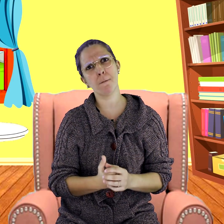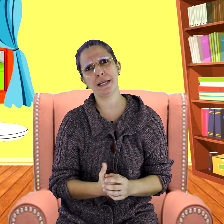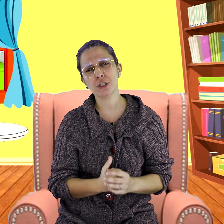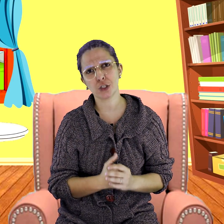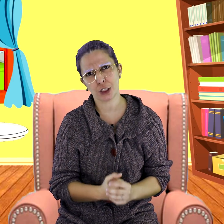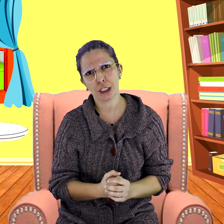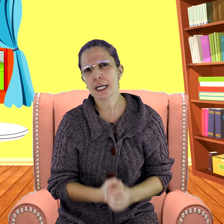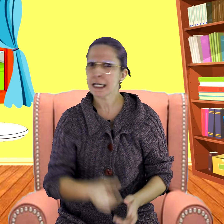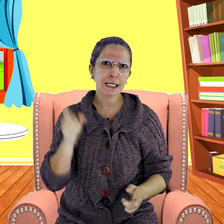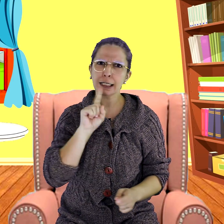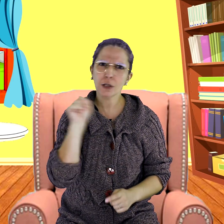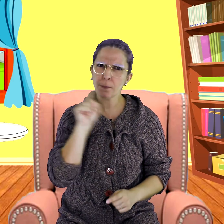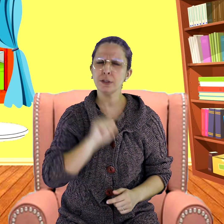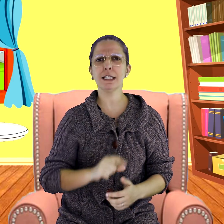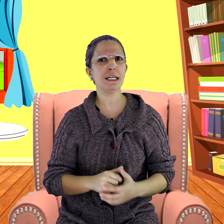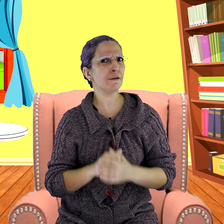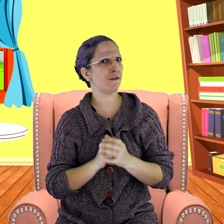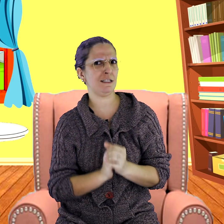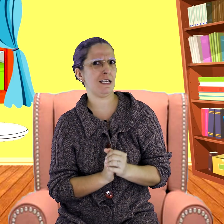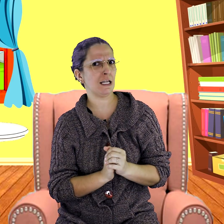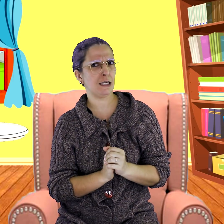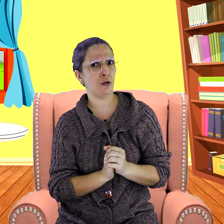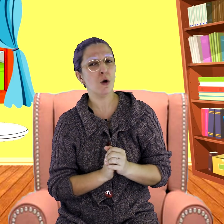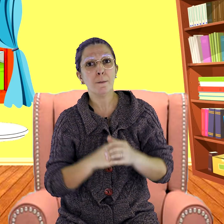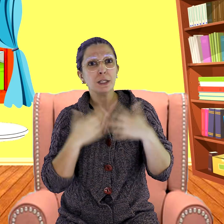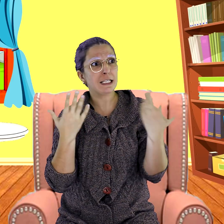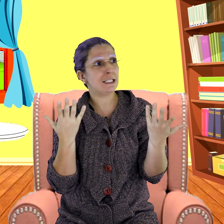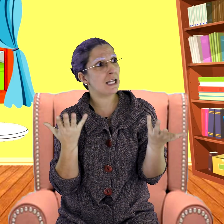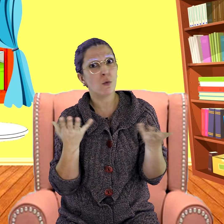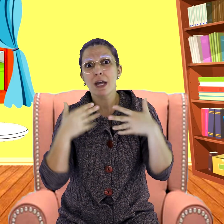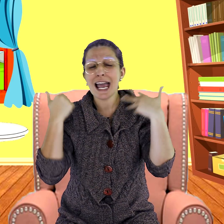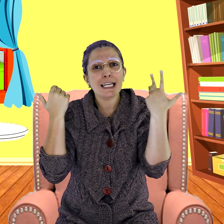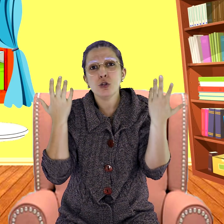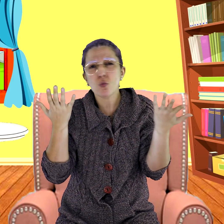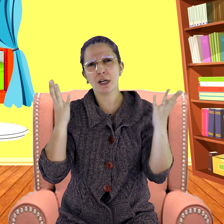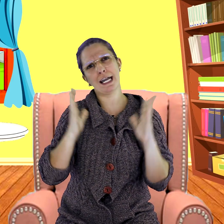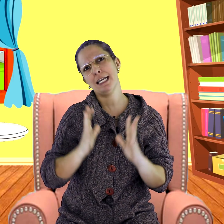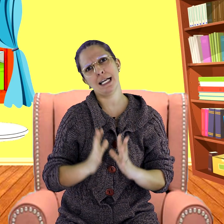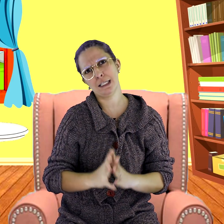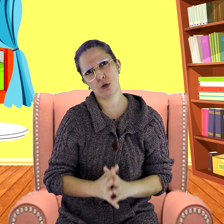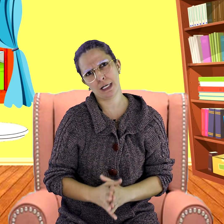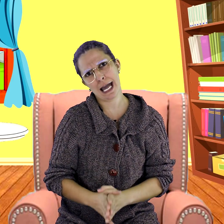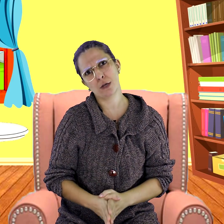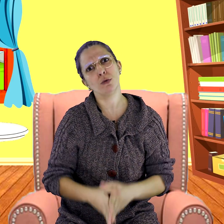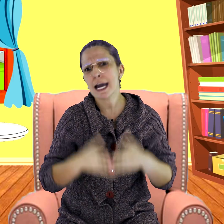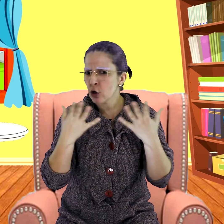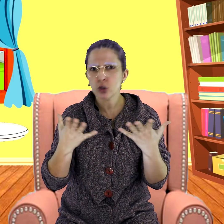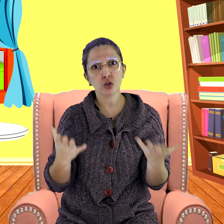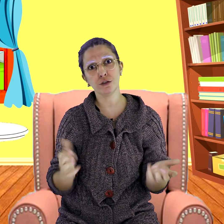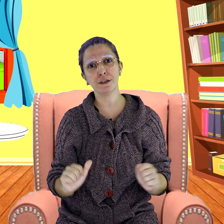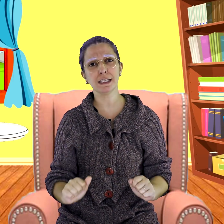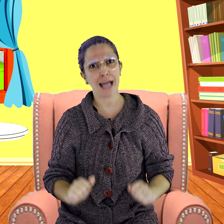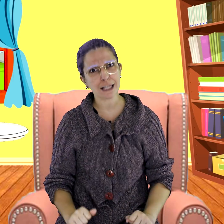mentir e que ele não poderia fazer aquilo, porque senão ele nunca iria se tornar um garoto de verdade.